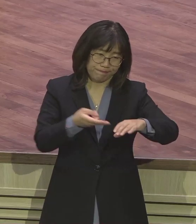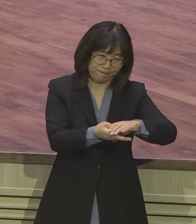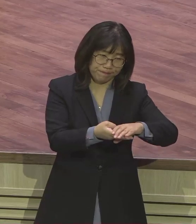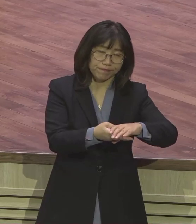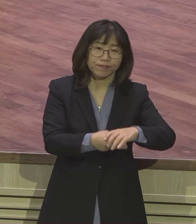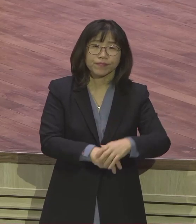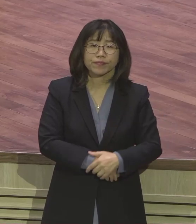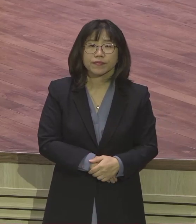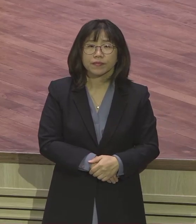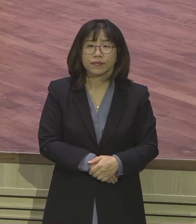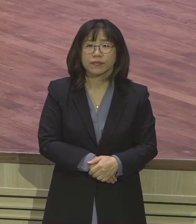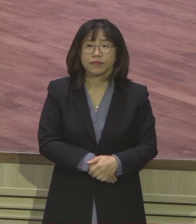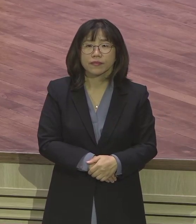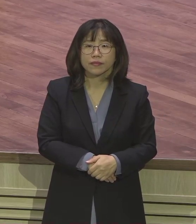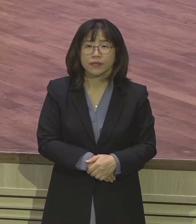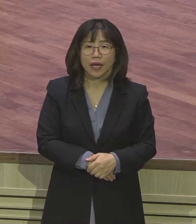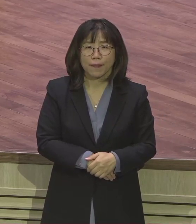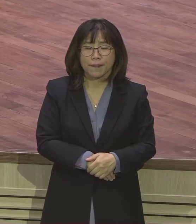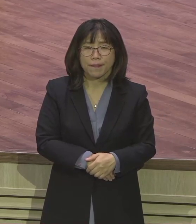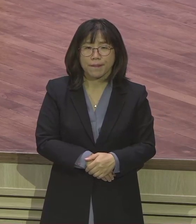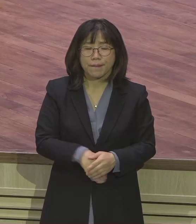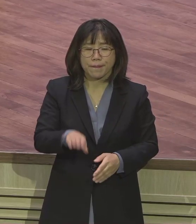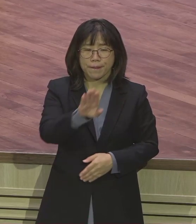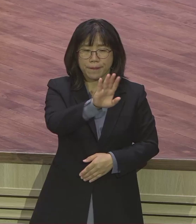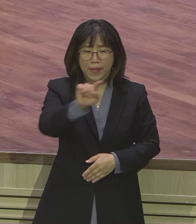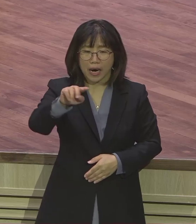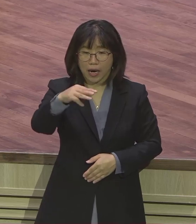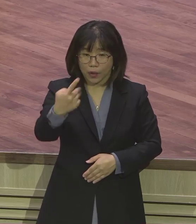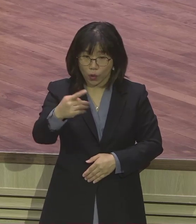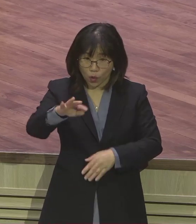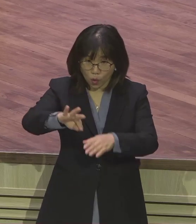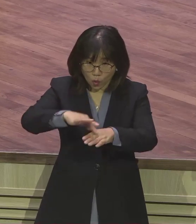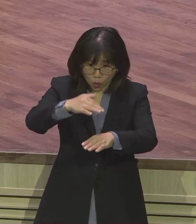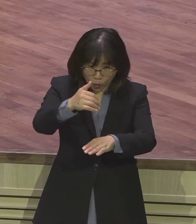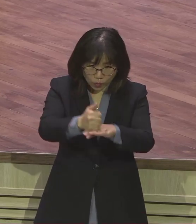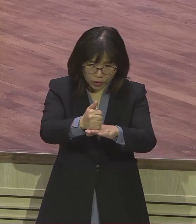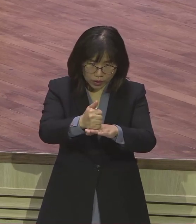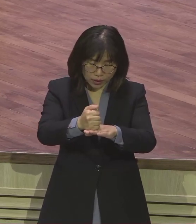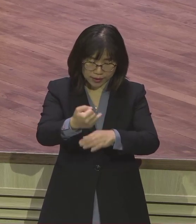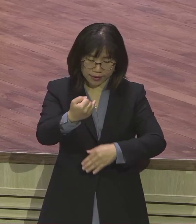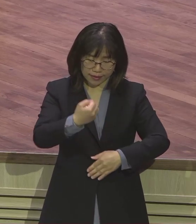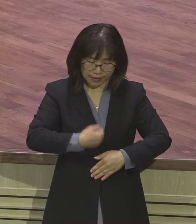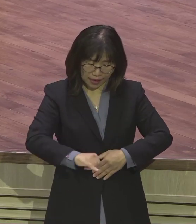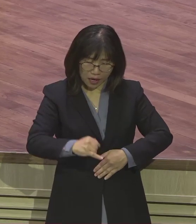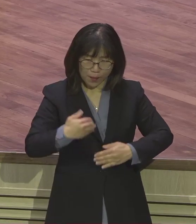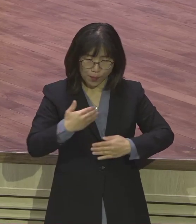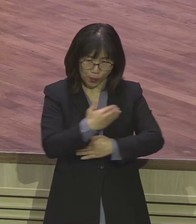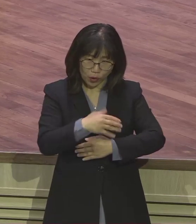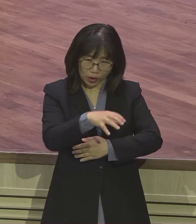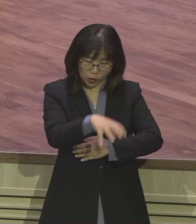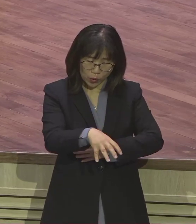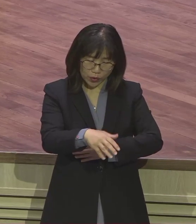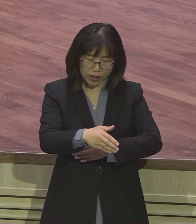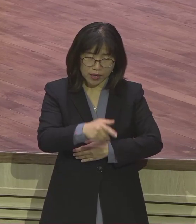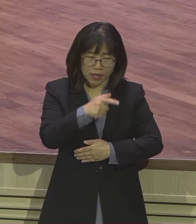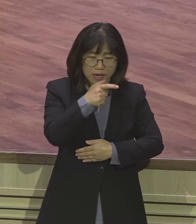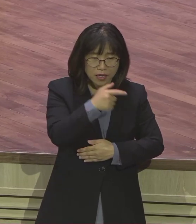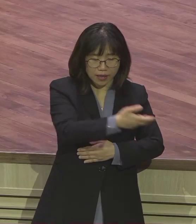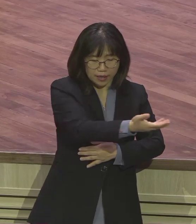때 바로 왕의 딸이 말이에요. 바로의 딸이 이게 딱 모욕하는 나일강에 나온다고 나일강에 나온 걸 본 거예요. 그래가지고